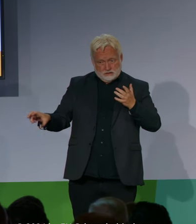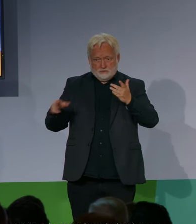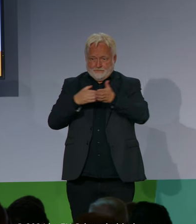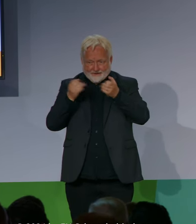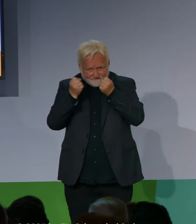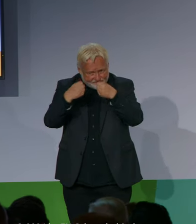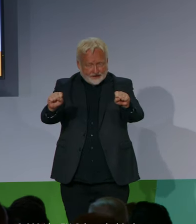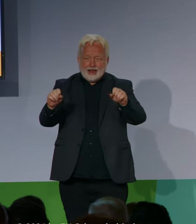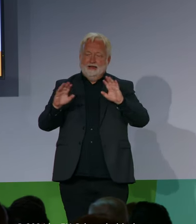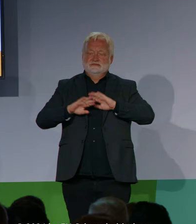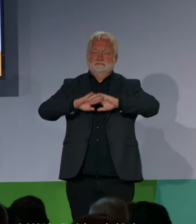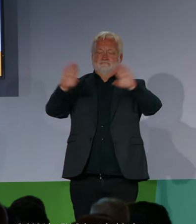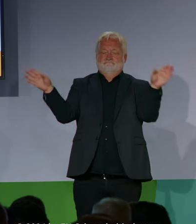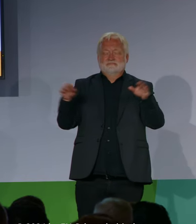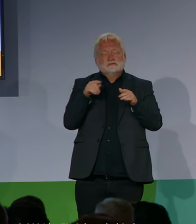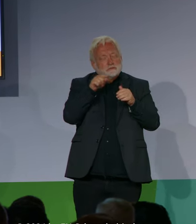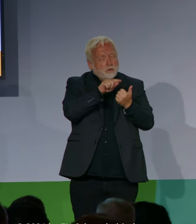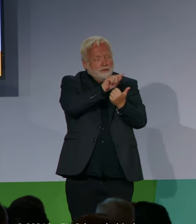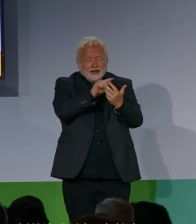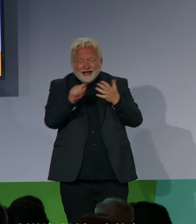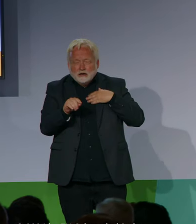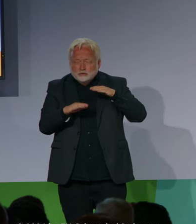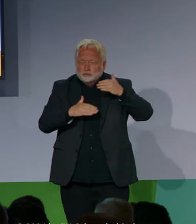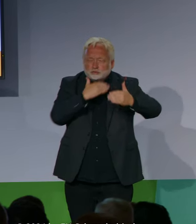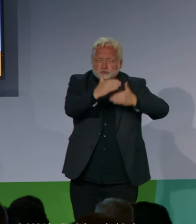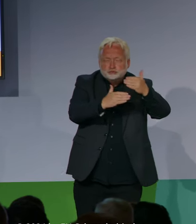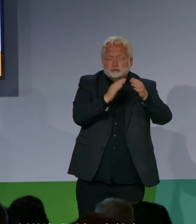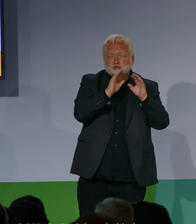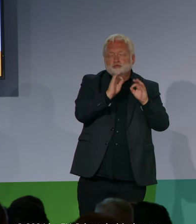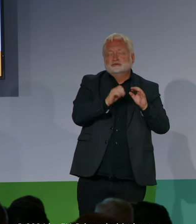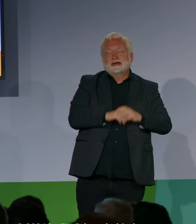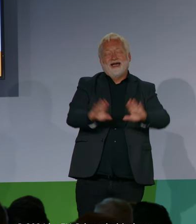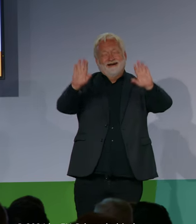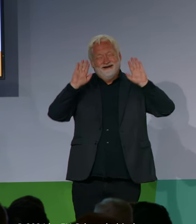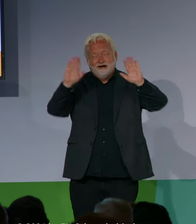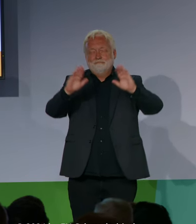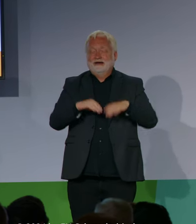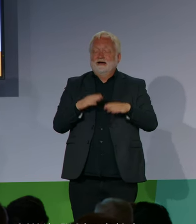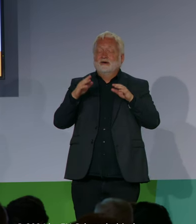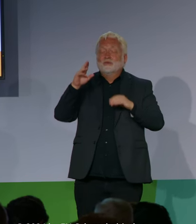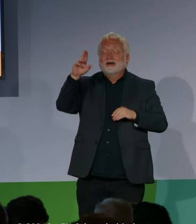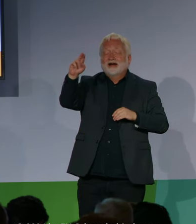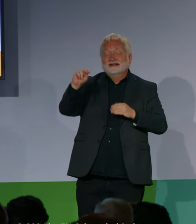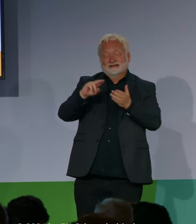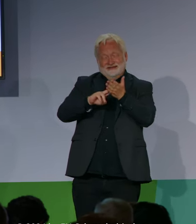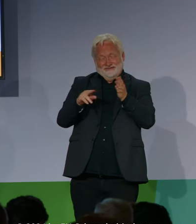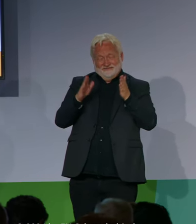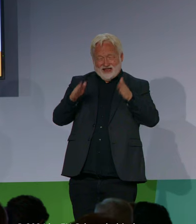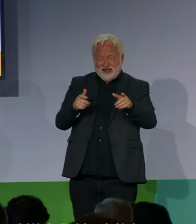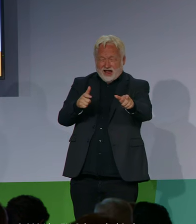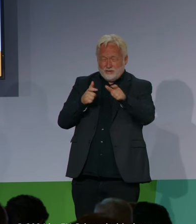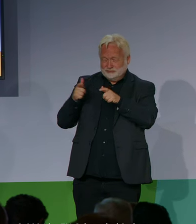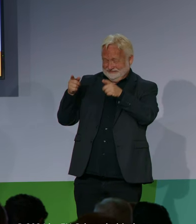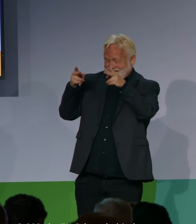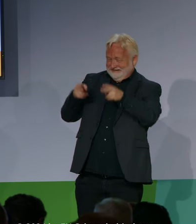Aufgaben. Es gibt noch viele Baustellen auf dem Weg in die inklusive Gesellschaft und das gilt manchmal ganz wörtlich.